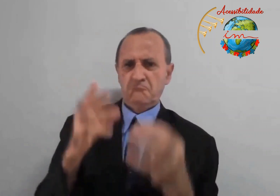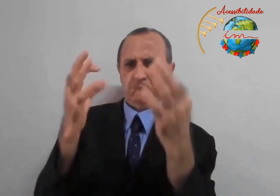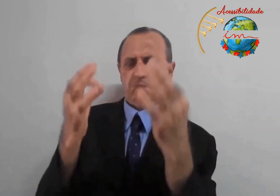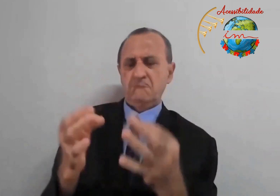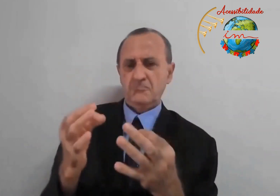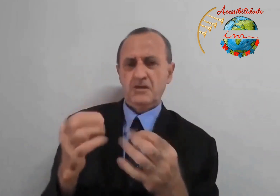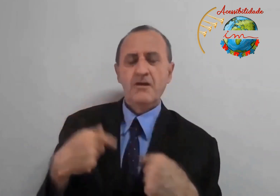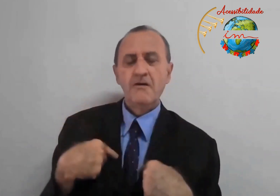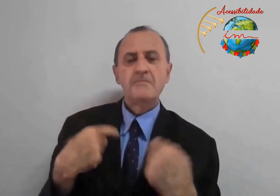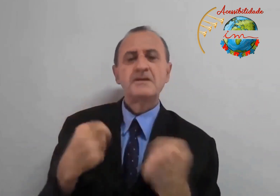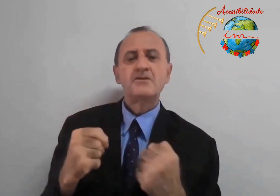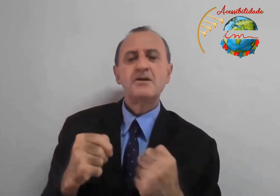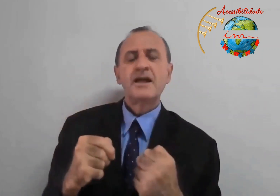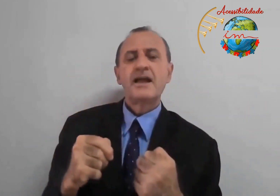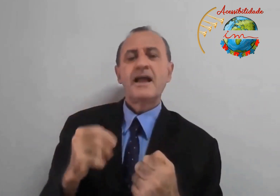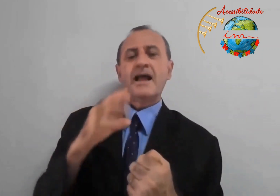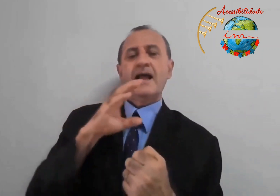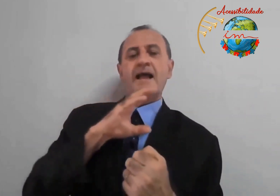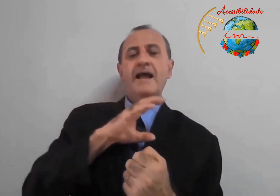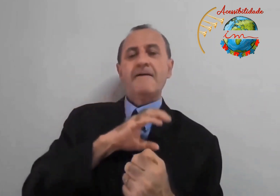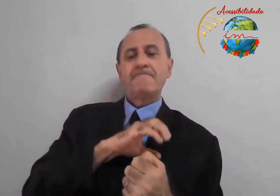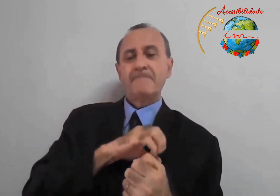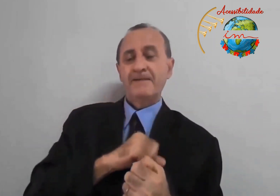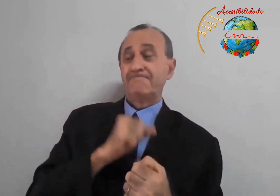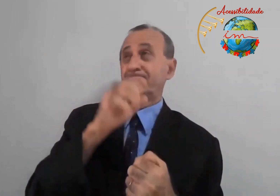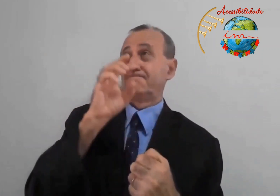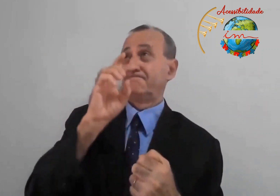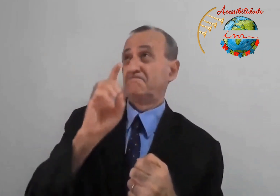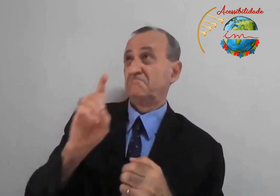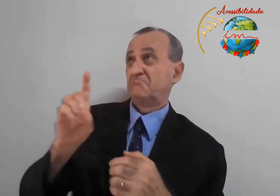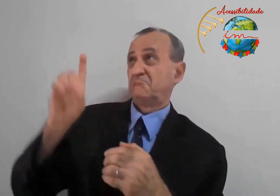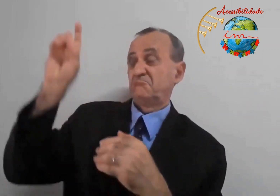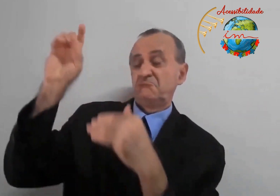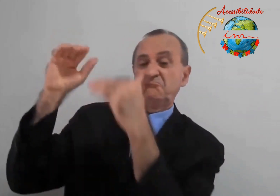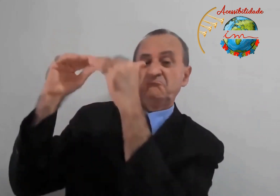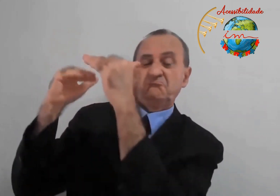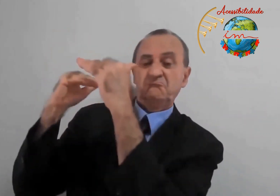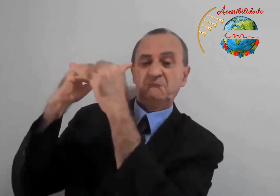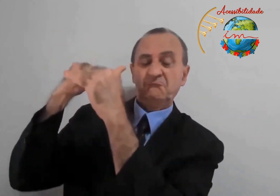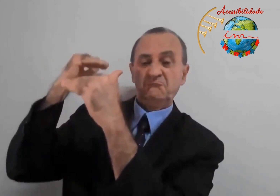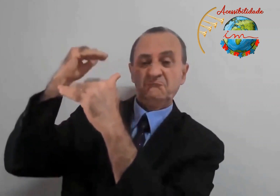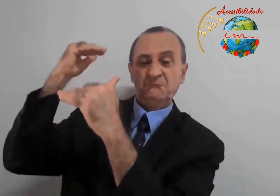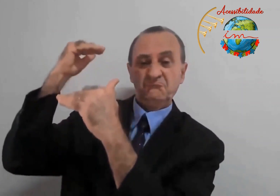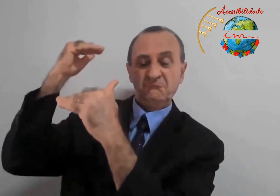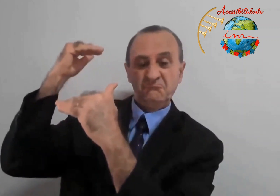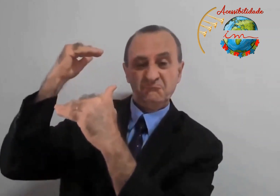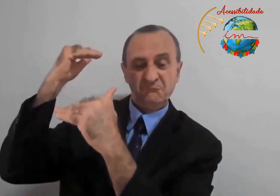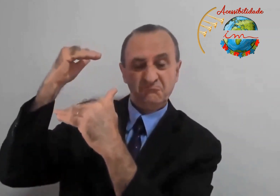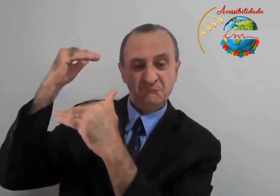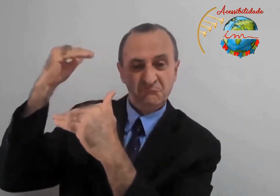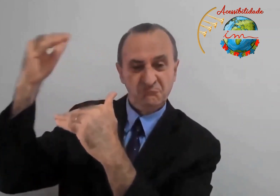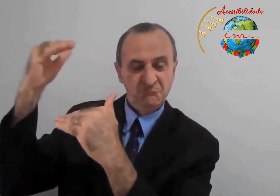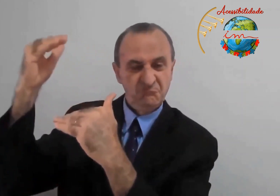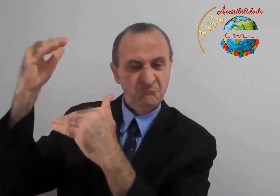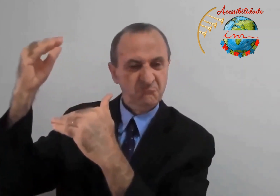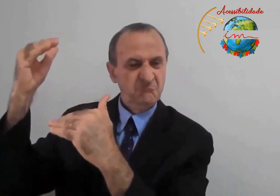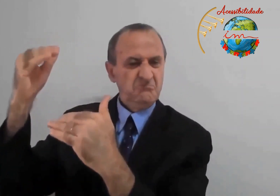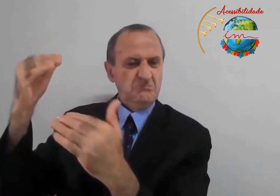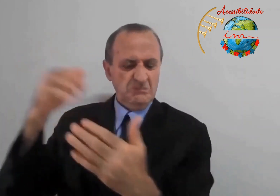E aquele homem respondeu de forma correta. Olha, amarás o Senhor teu Deus de todo teu